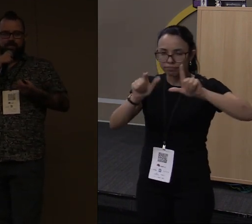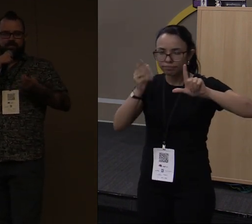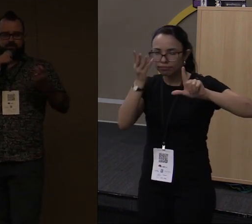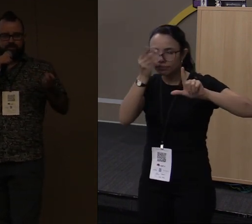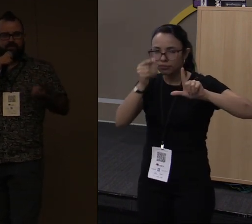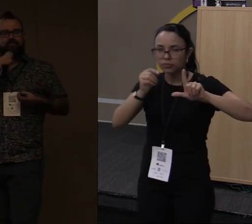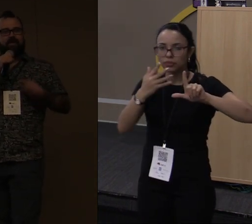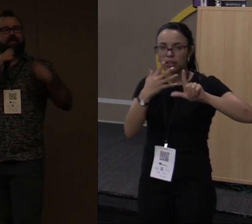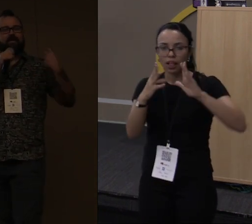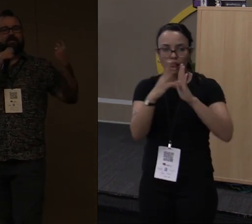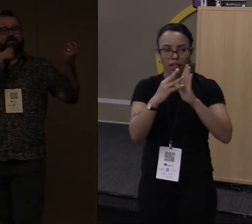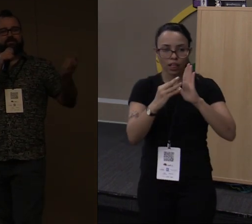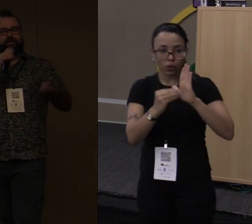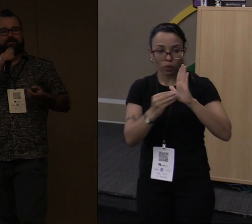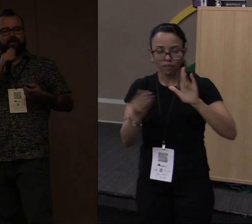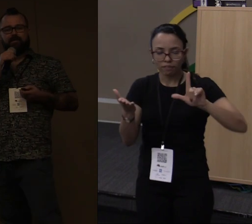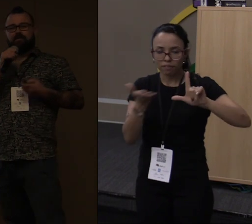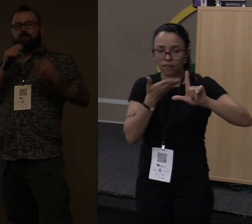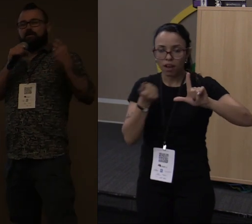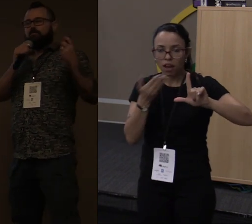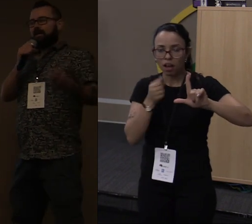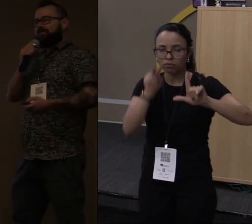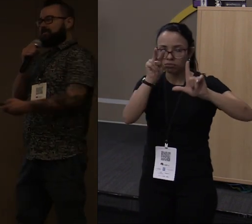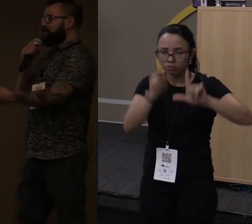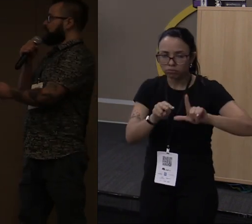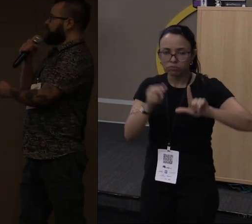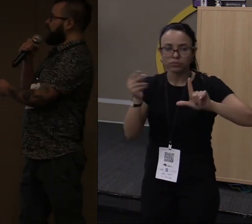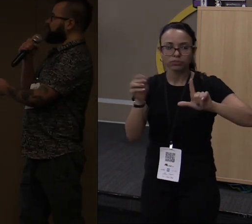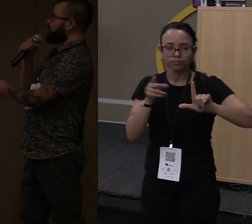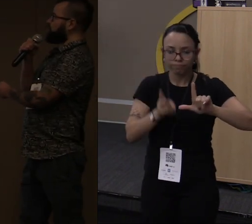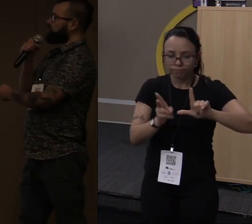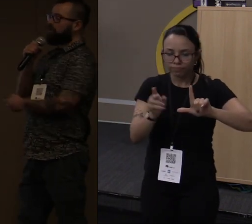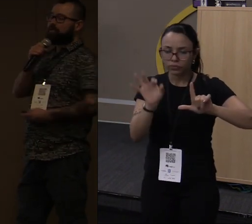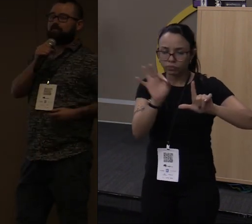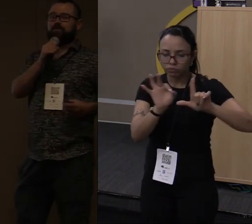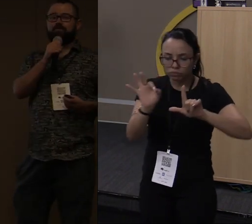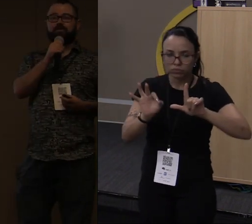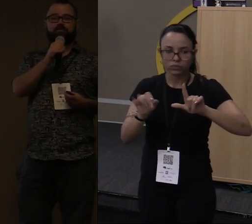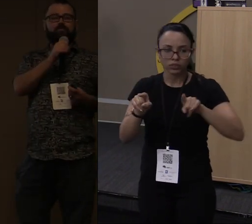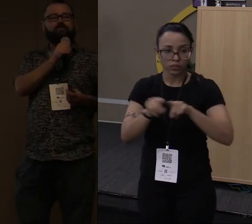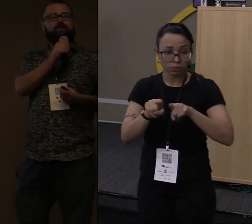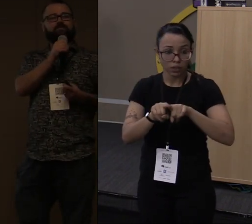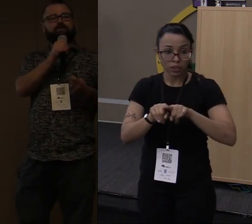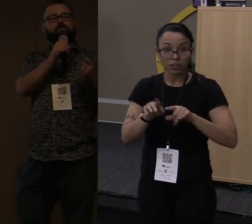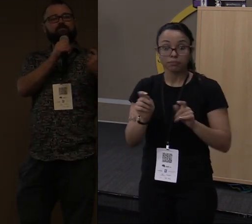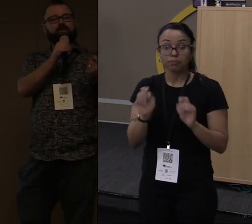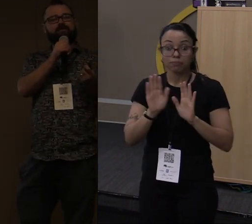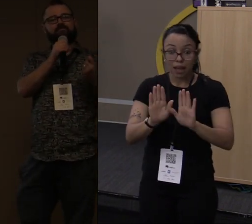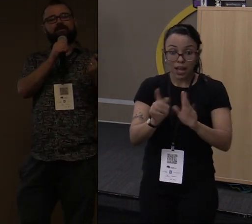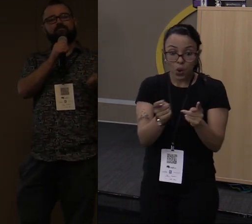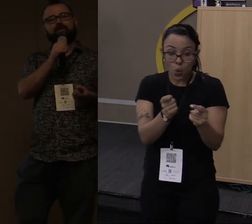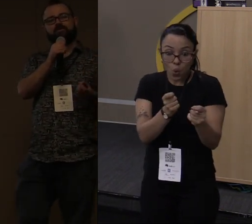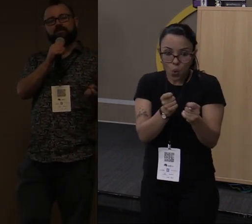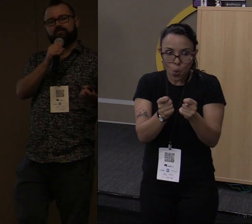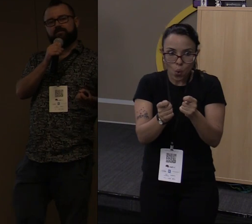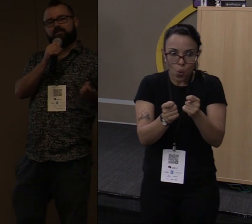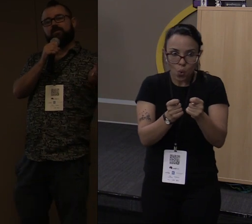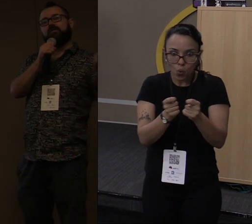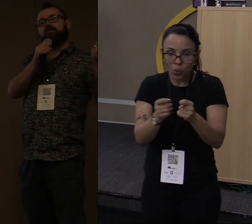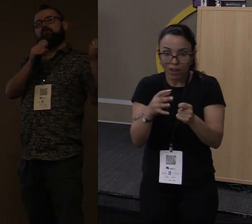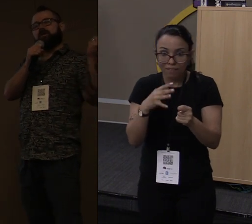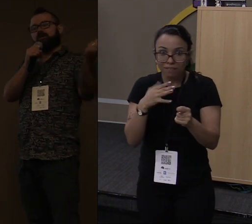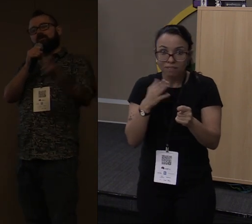de utilizar e de manter, mas a gente perde o controle de baixo nível. Você não consegue facilmente